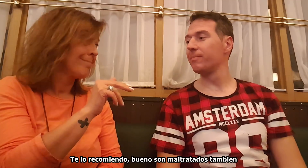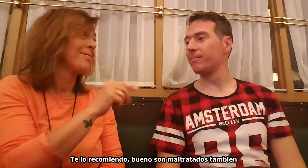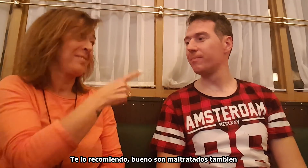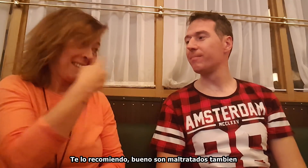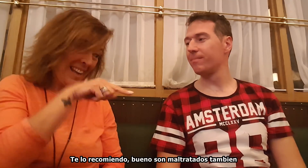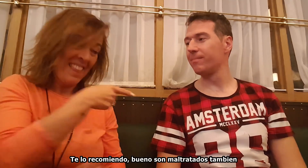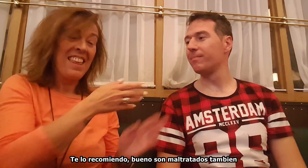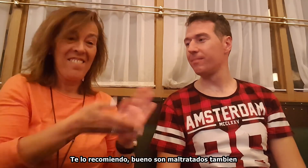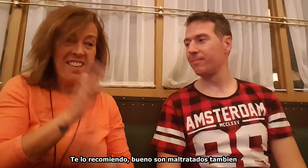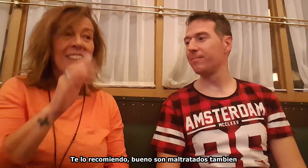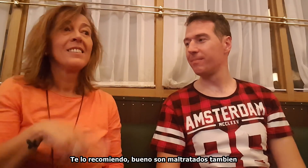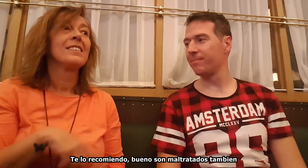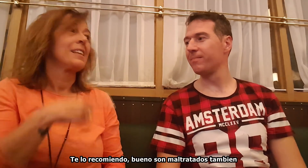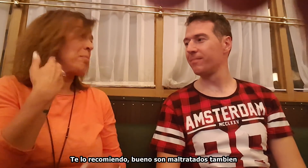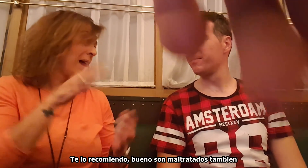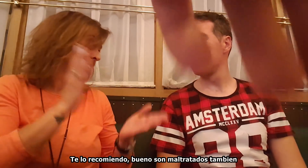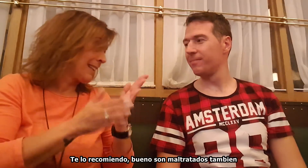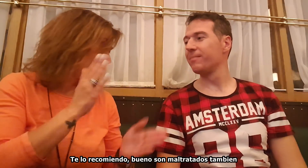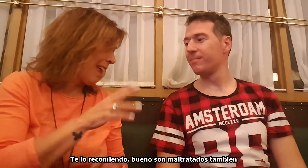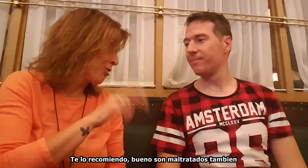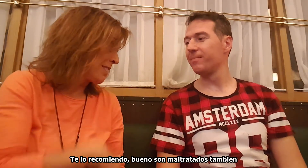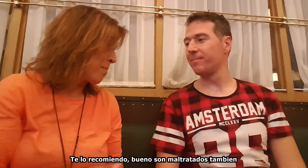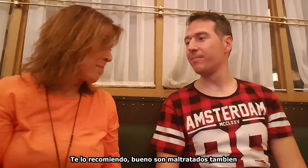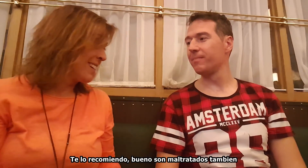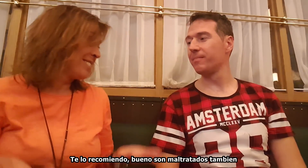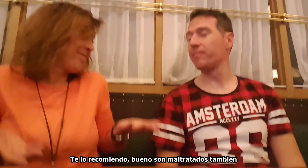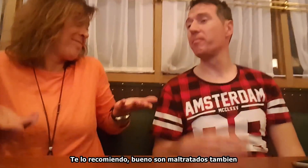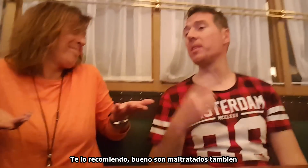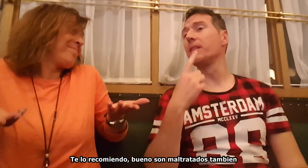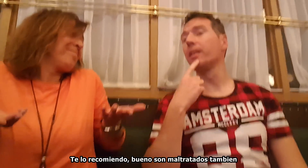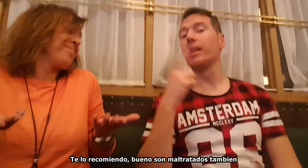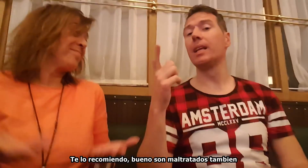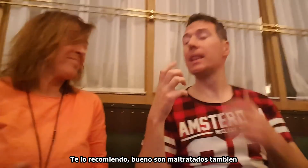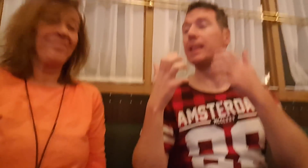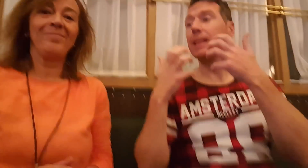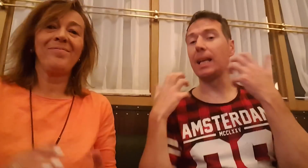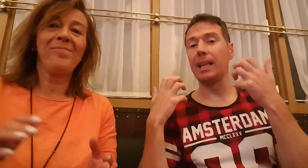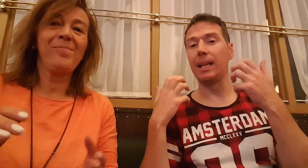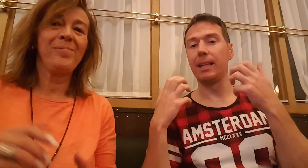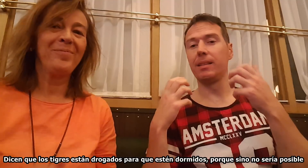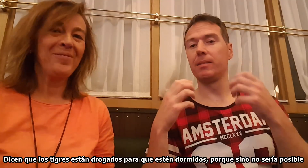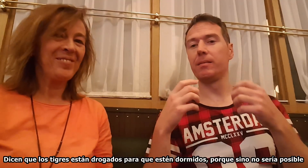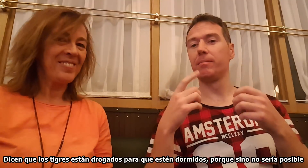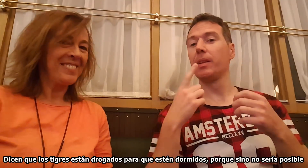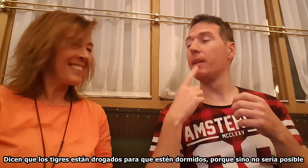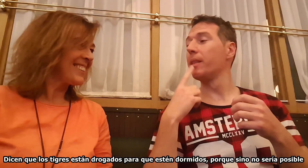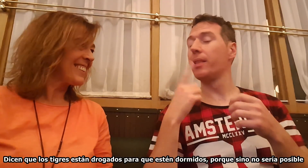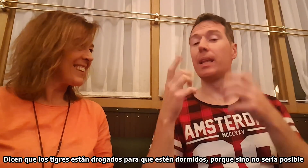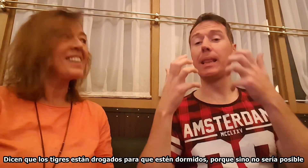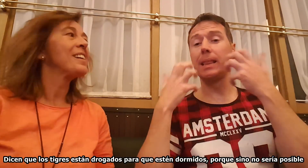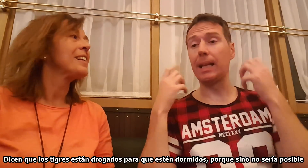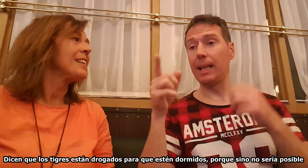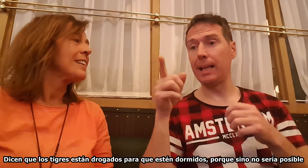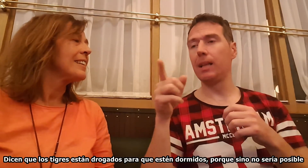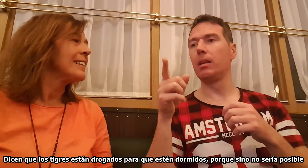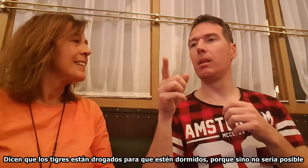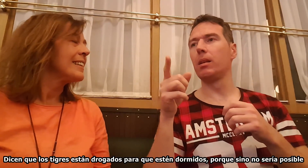Te lo recomiendo. Bueno, son maltratados también. Dicen que los tigres